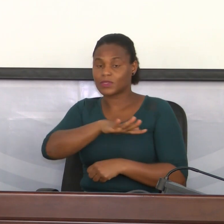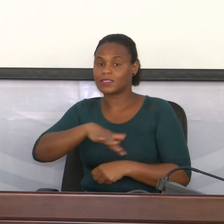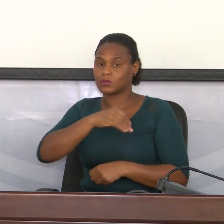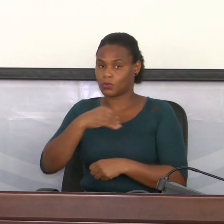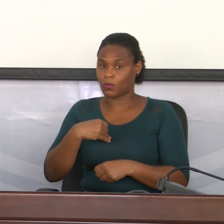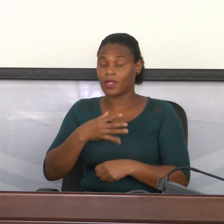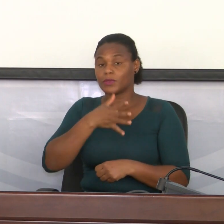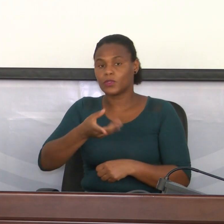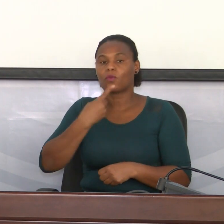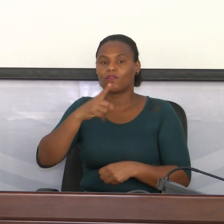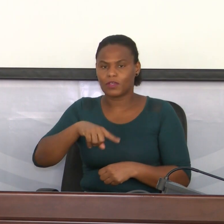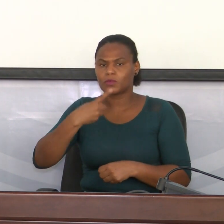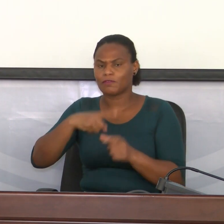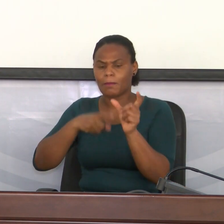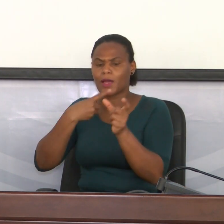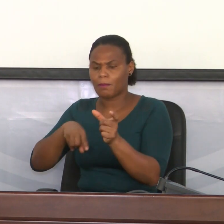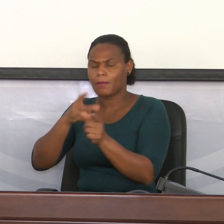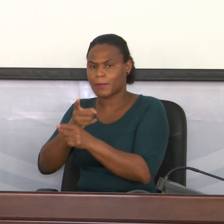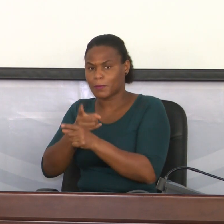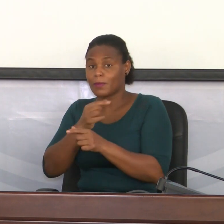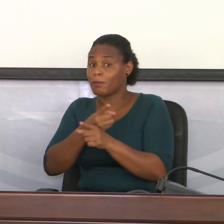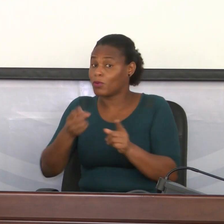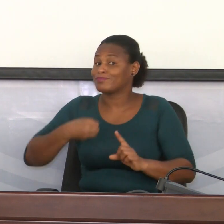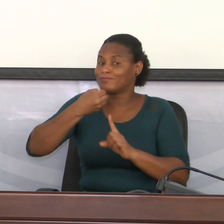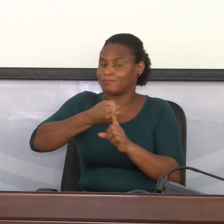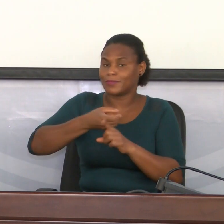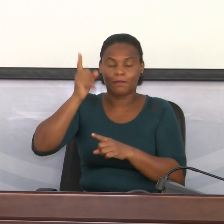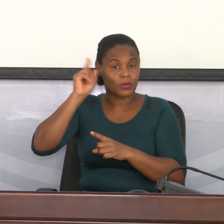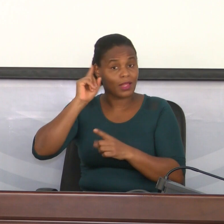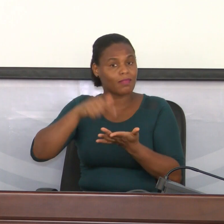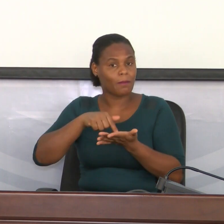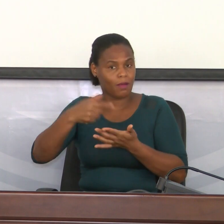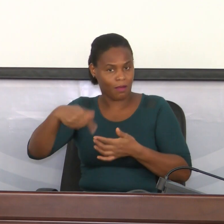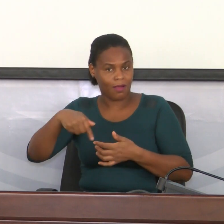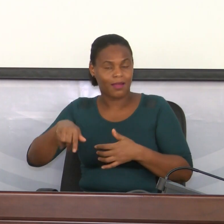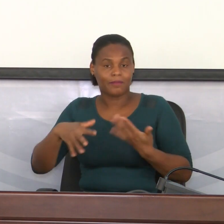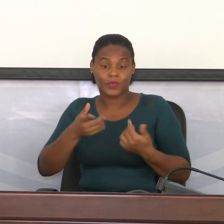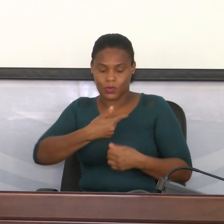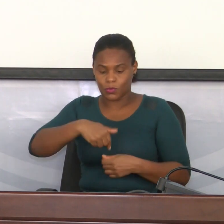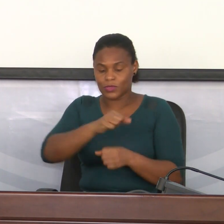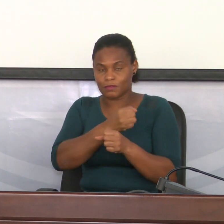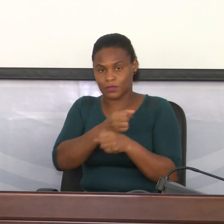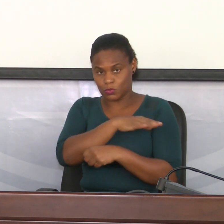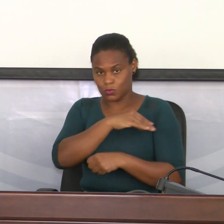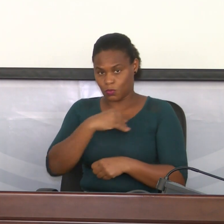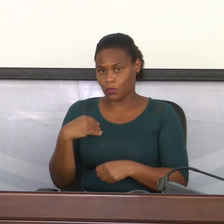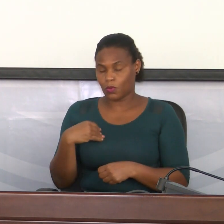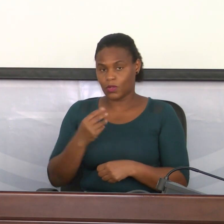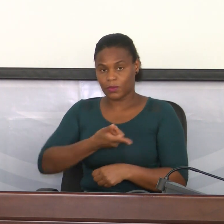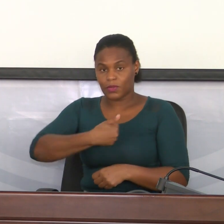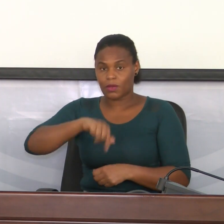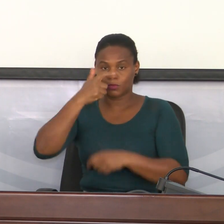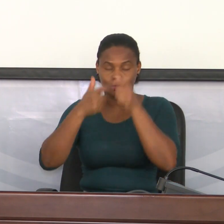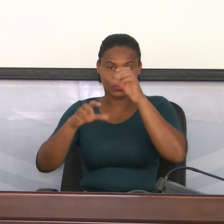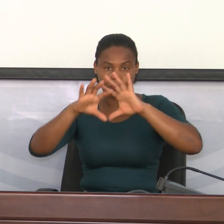Saúde. Estou a repetir isso várias vezes porque é um desafio importante que temos em mãos. nós, Serviço de Saúde, nós, a